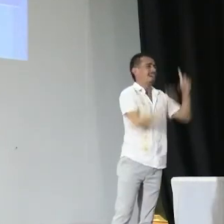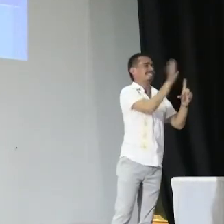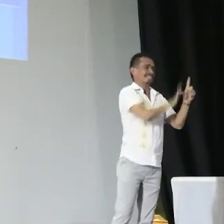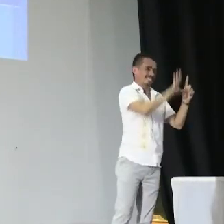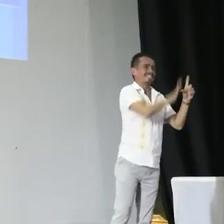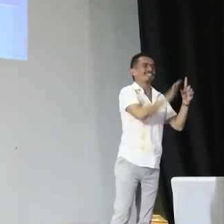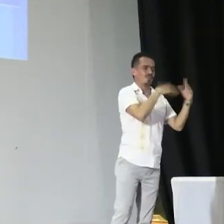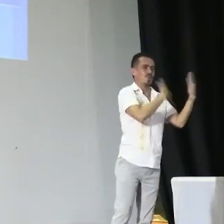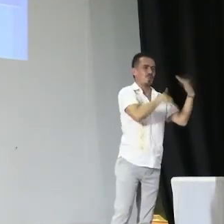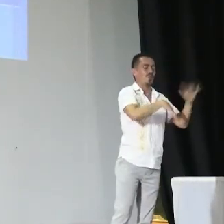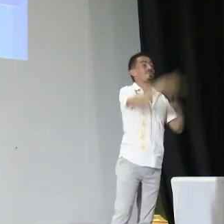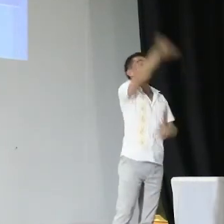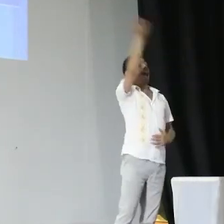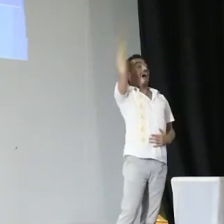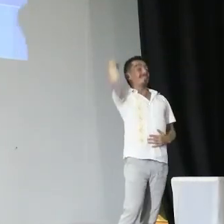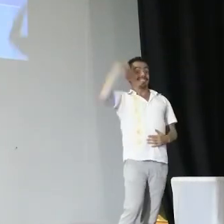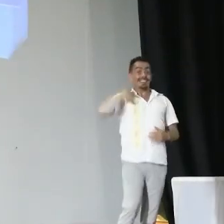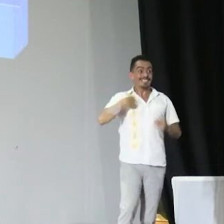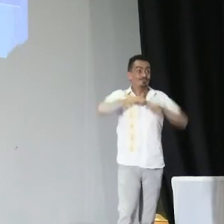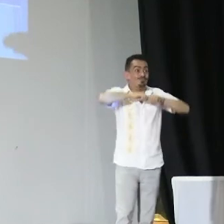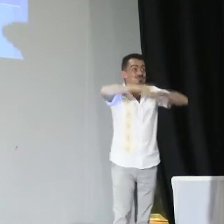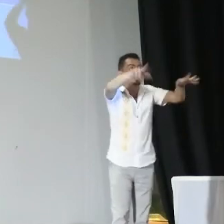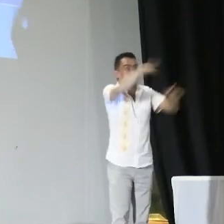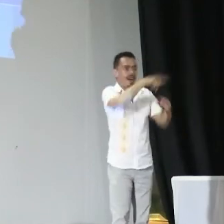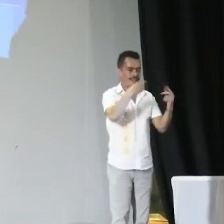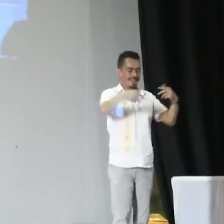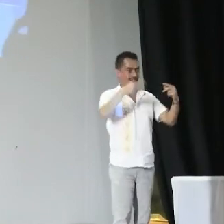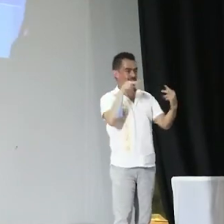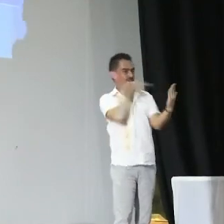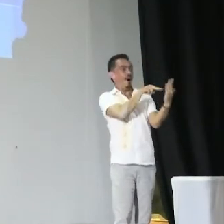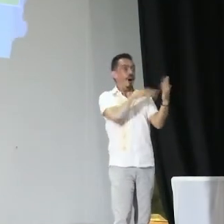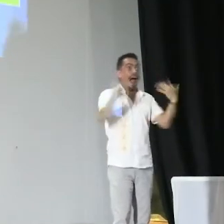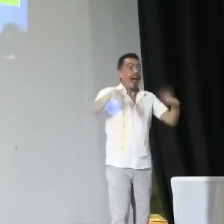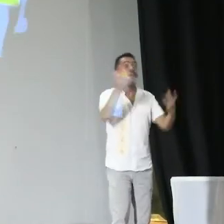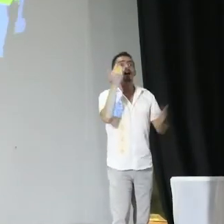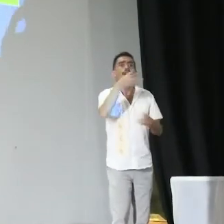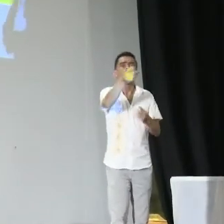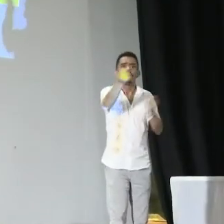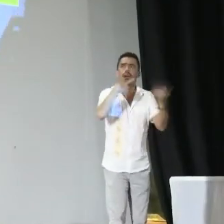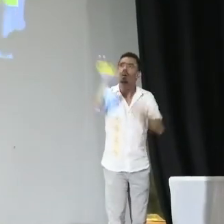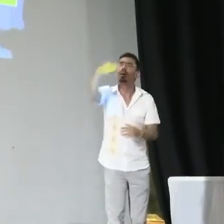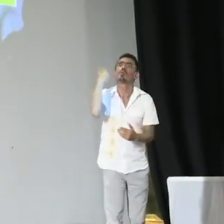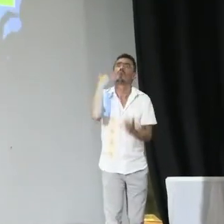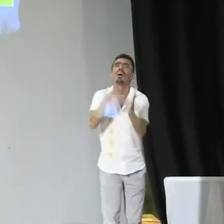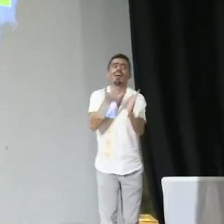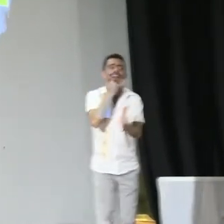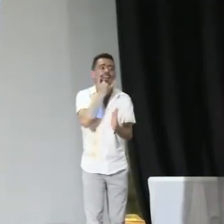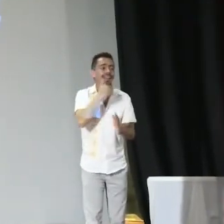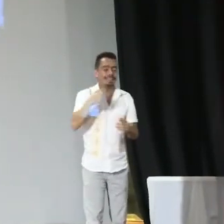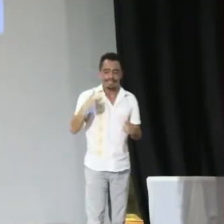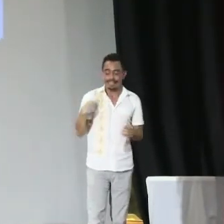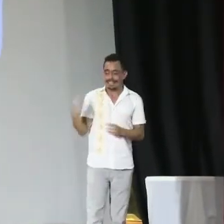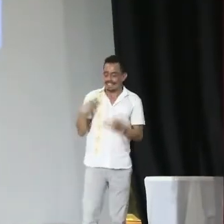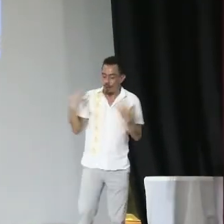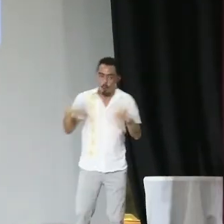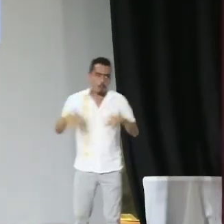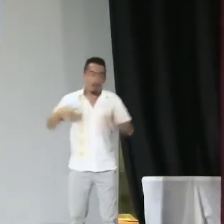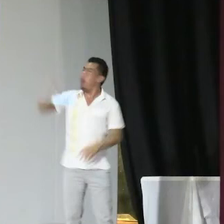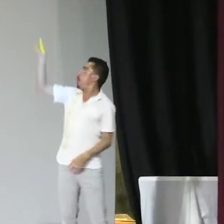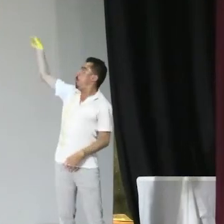¿Vieron ustedes el video? El libro como tal tiene bastantes videos, como los acaban de ver, que seguramente van a ser de